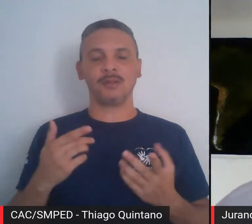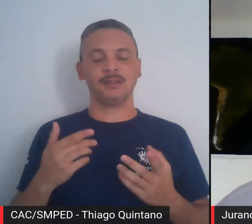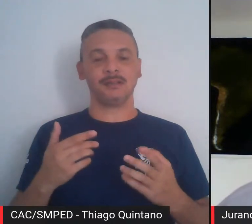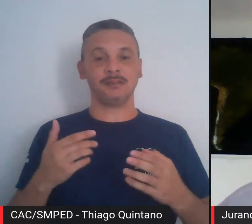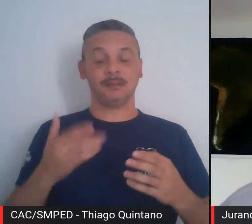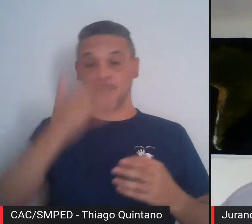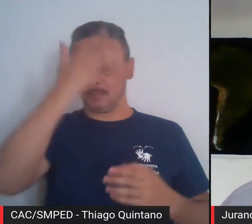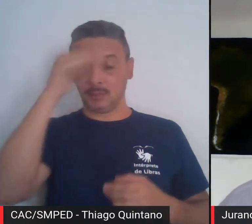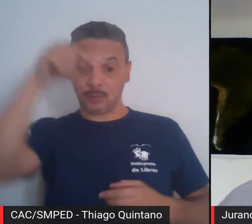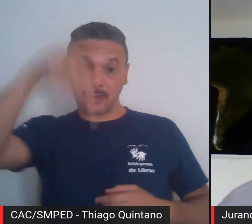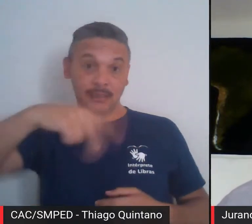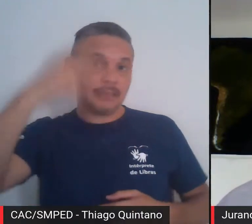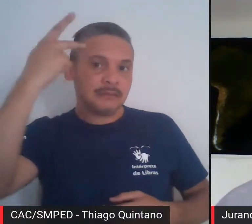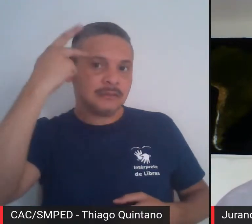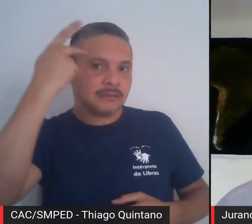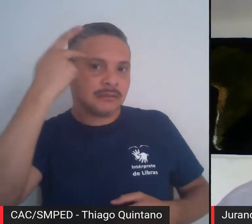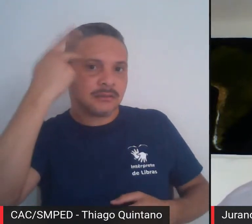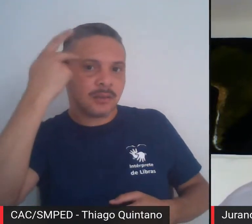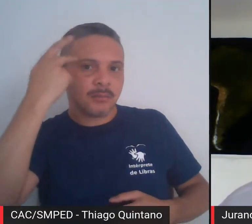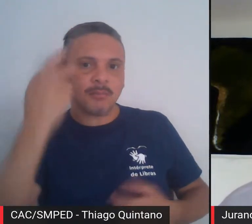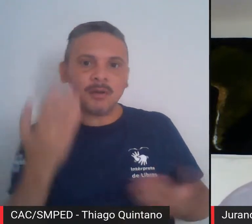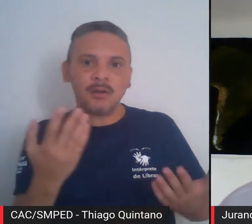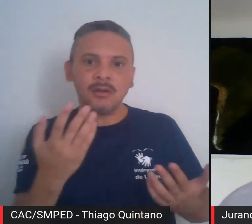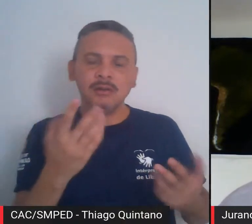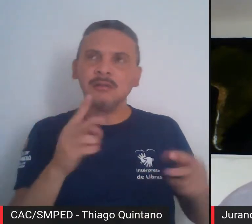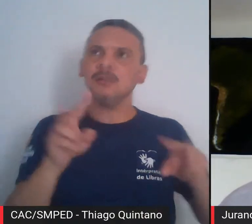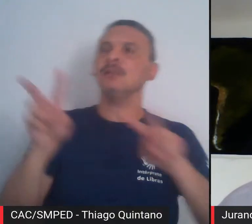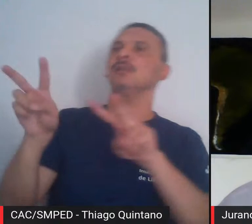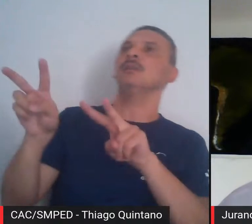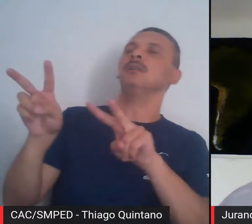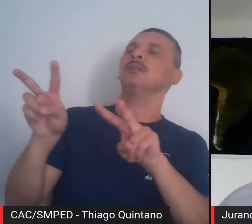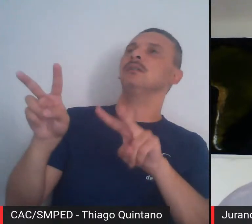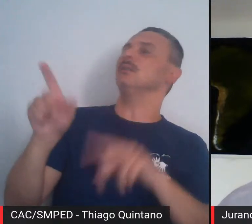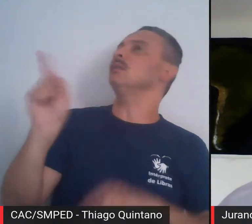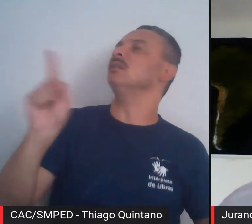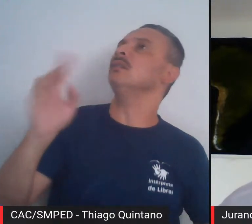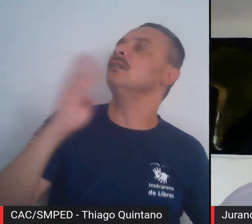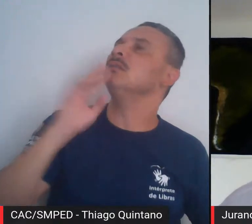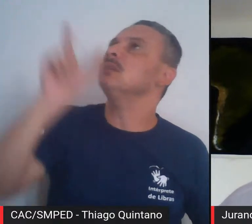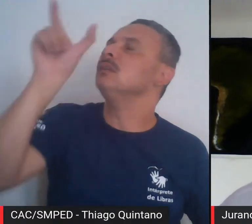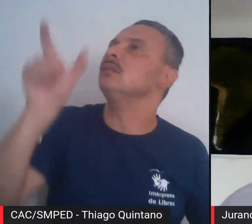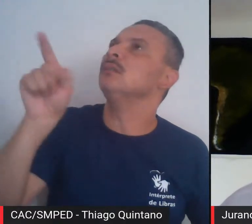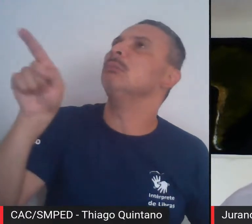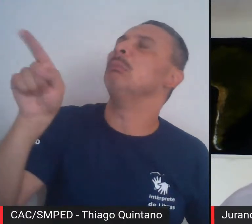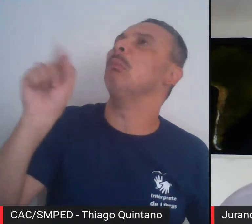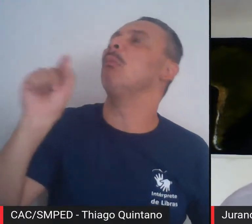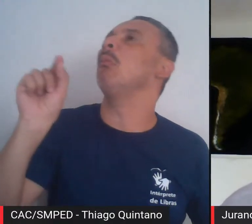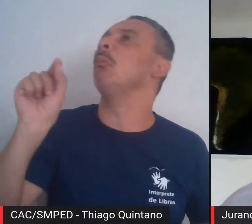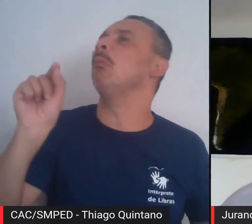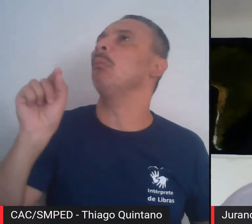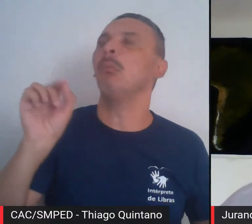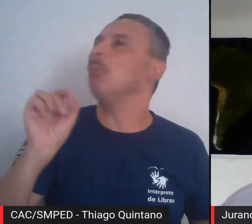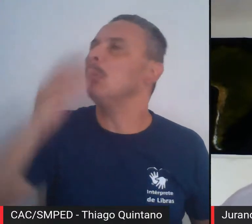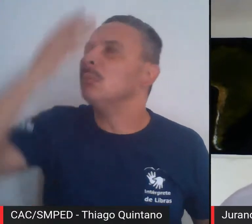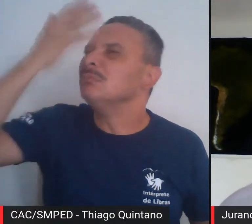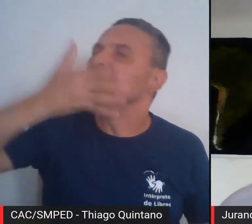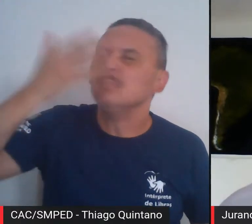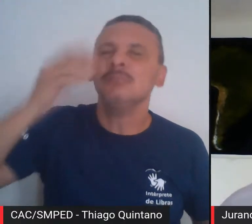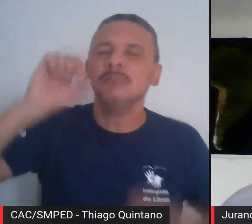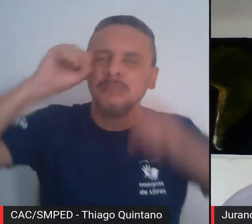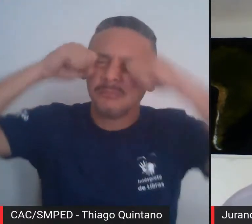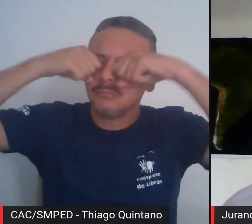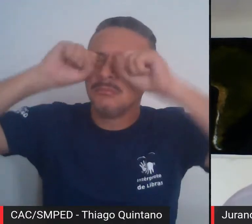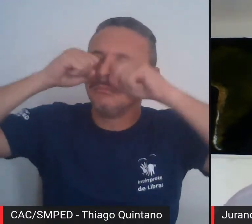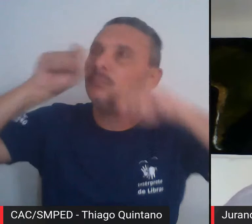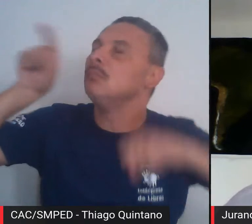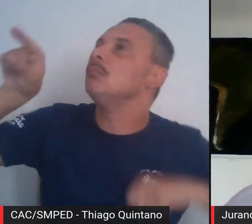paulistano não reconhecer, não olhar, não ver, quase que todo